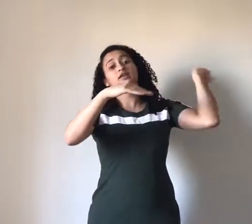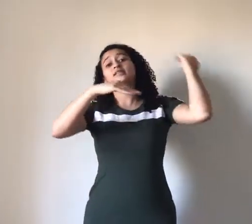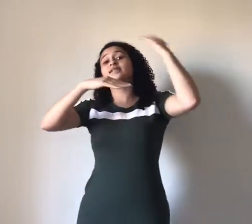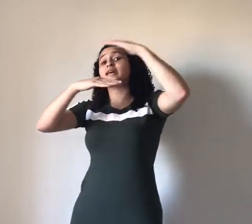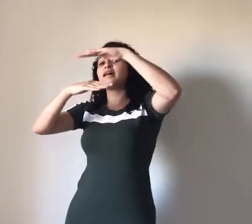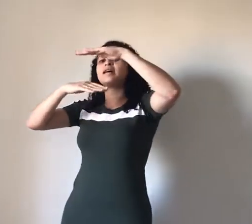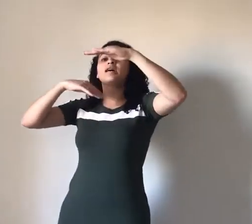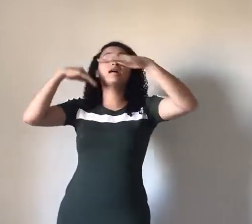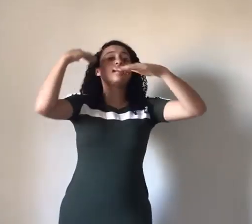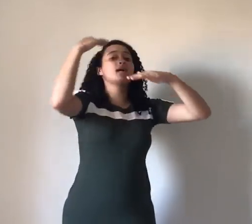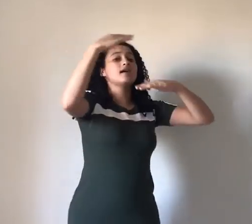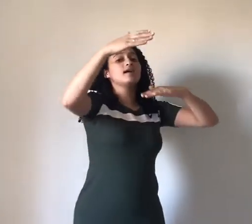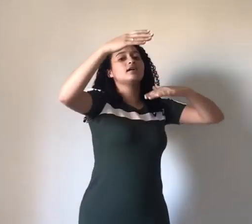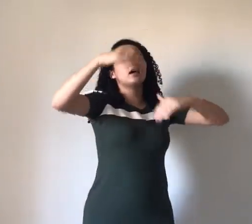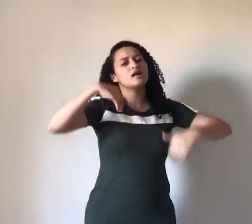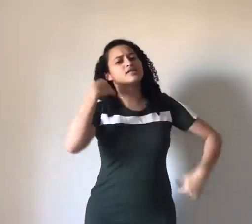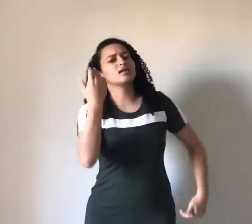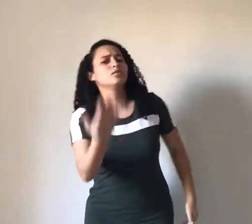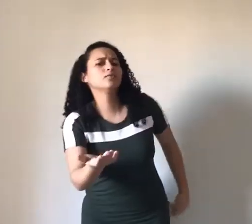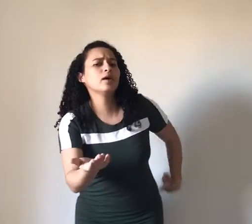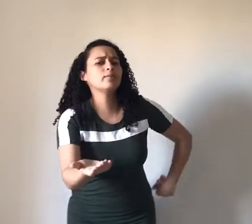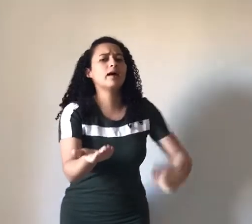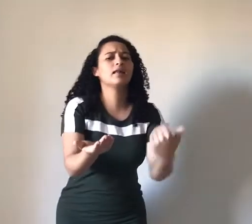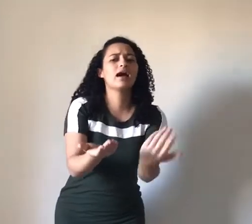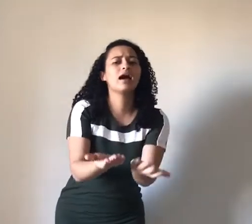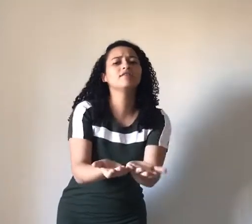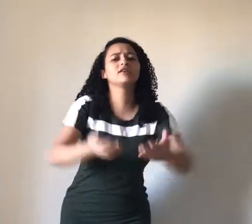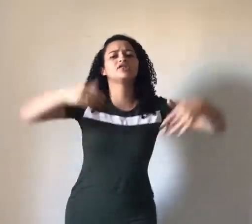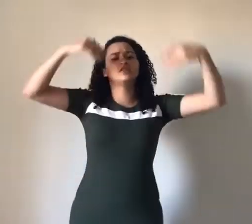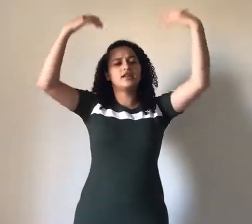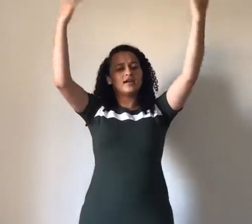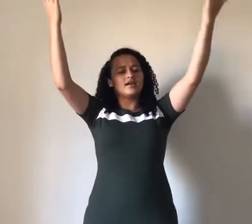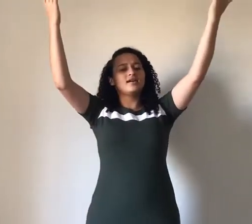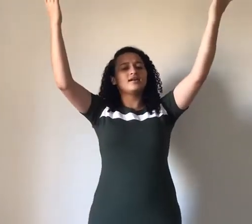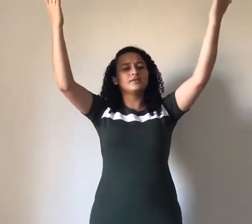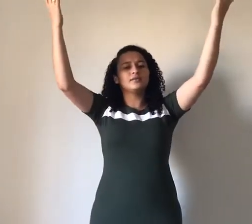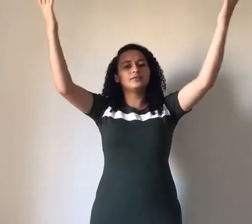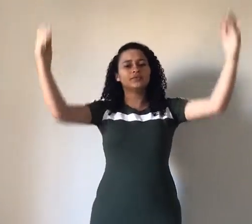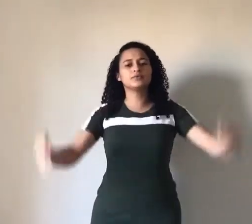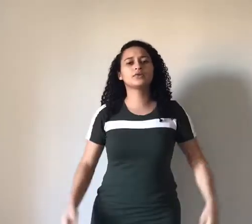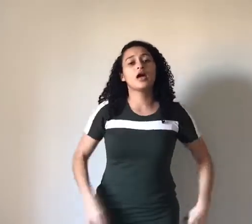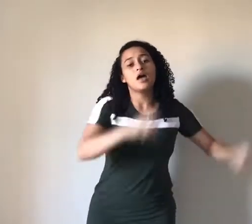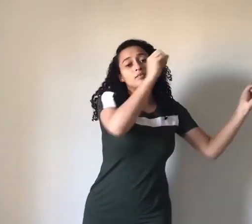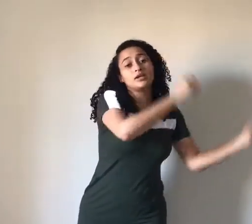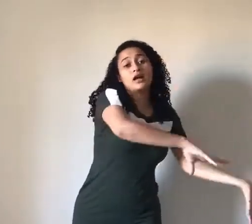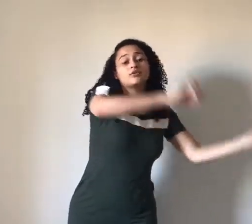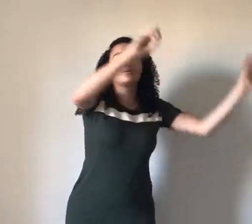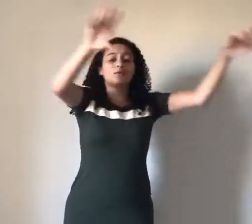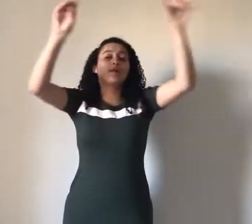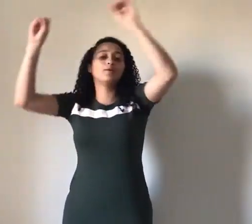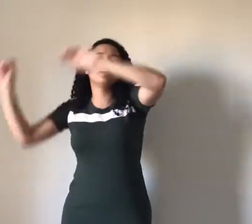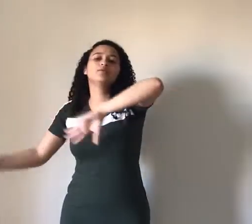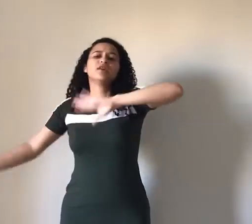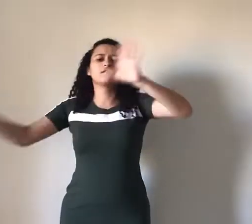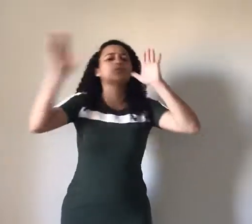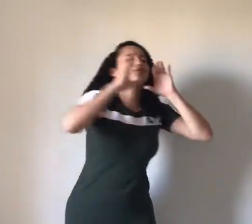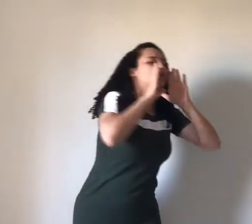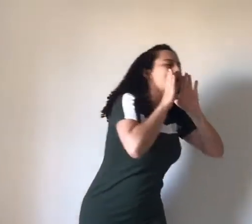crescer Segundo a palavra de Deus Na sua luz Antes de na